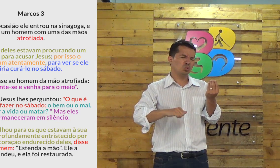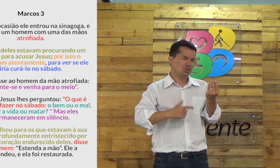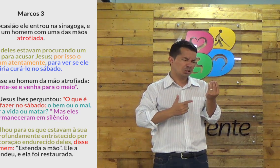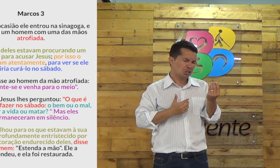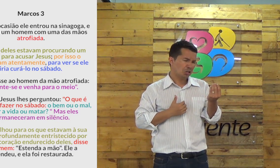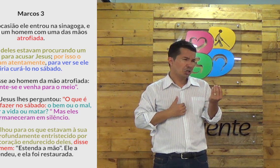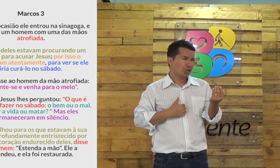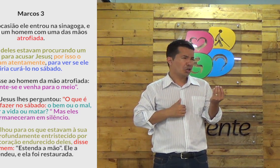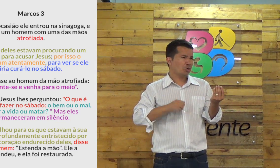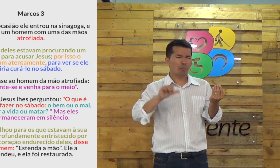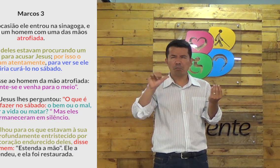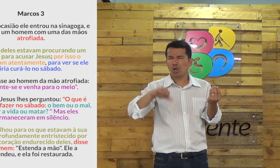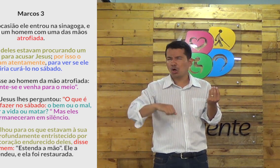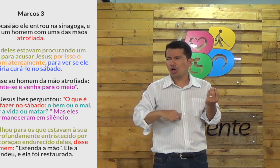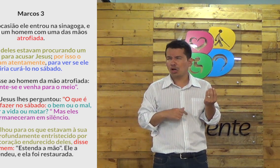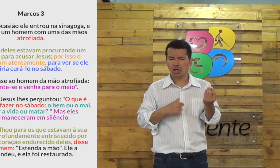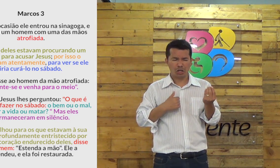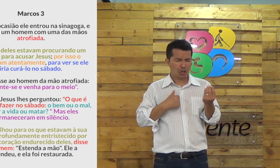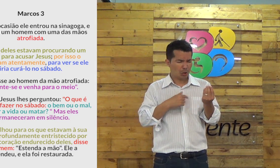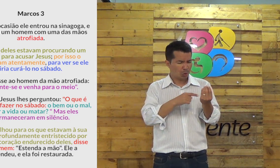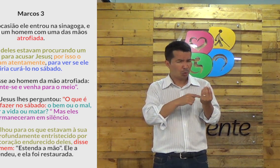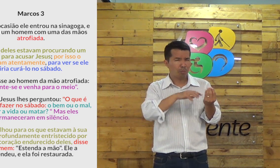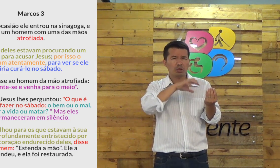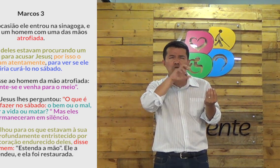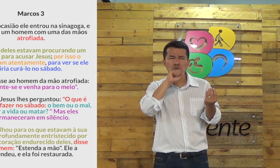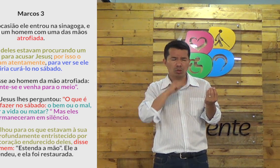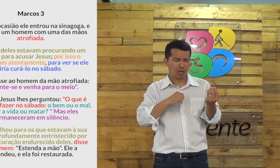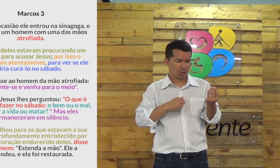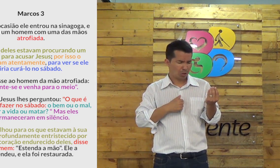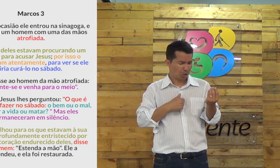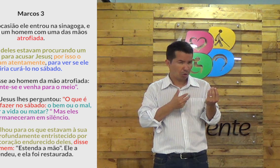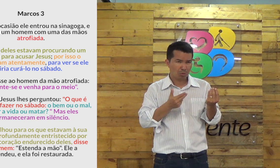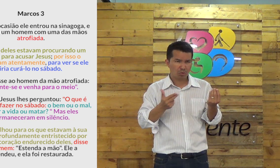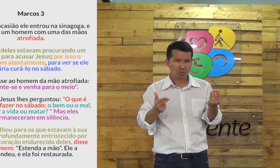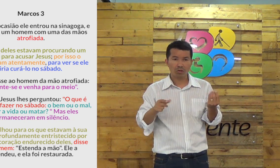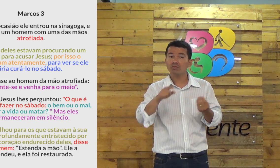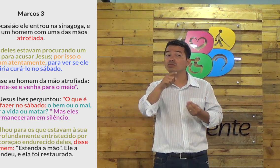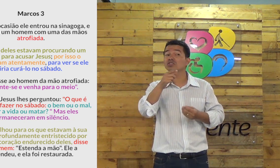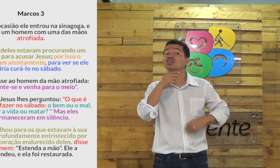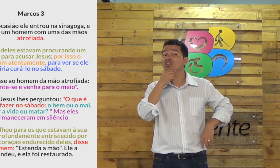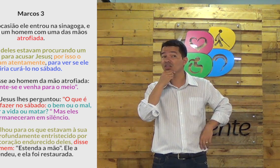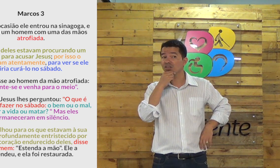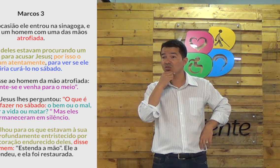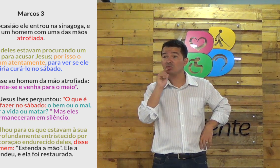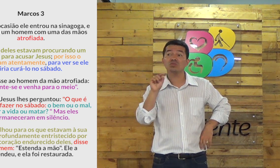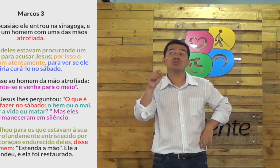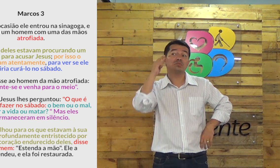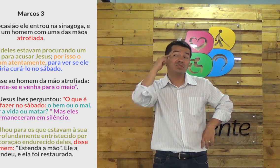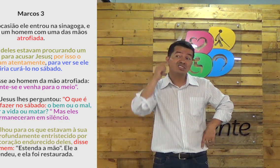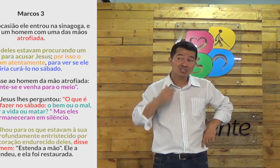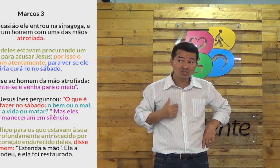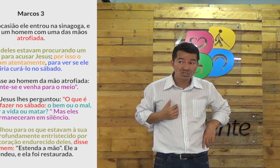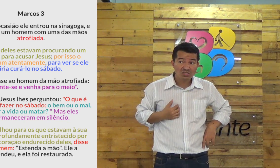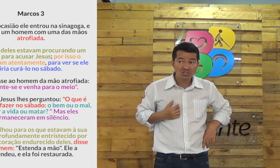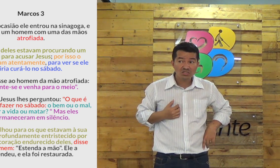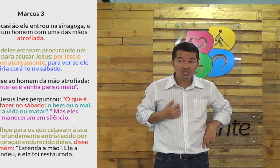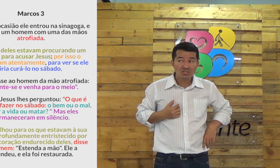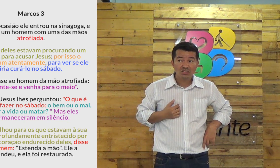Aquele moço tem uma vida que nem a nossa às vezes você para e olha tanta coisa ruim coisa má coisa